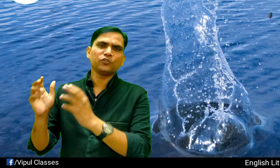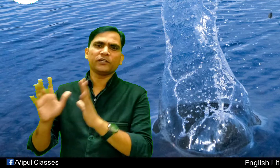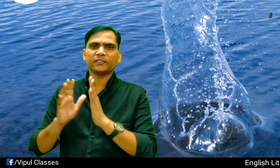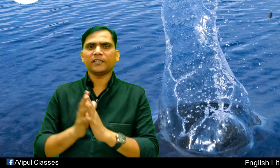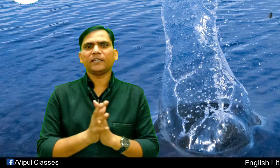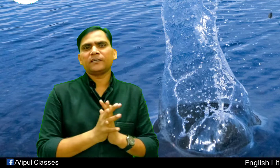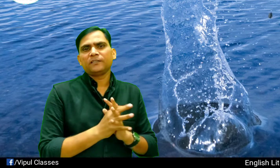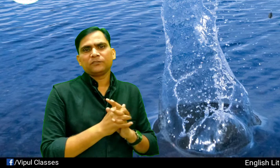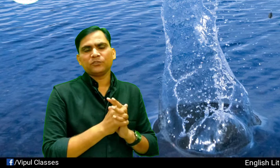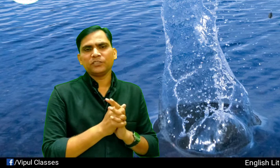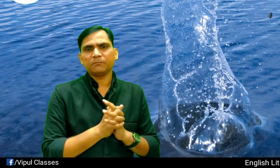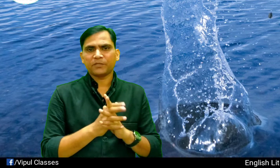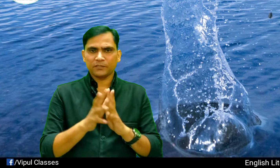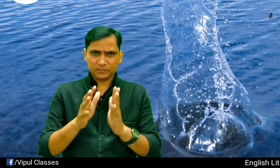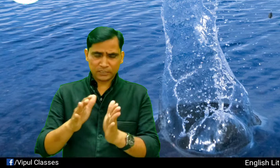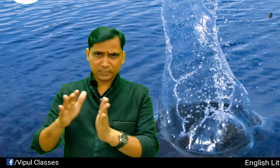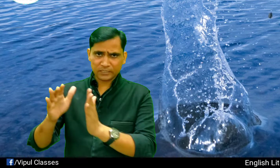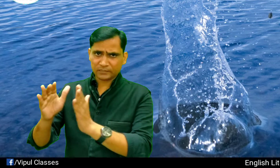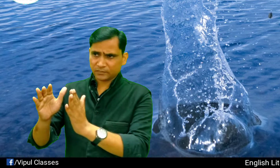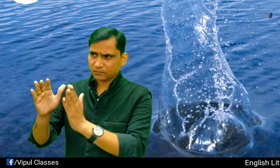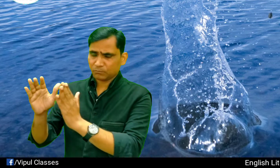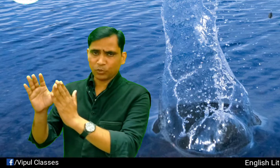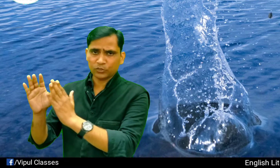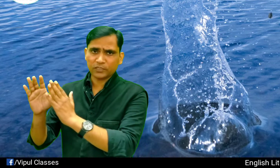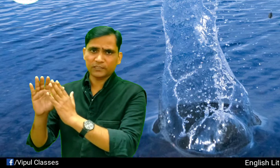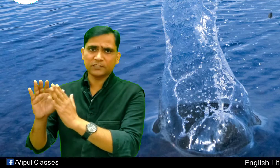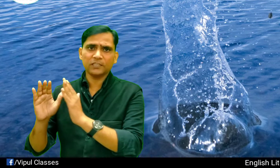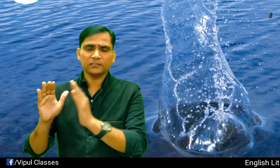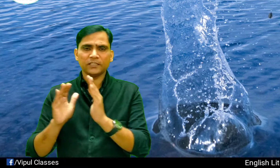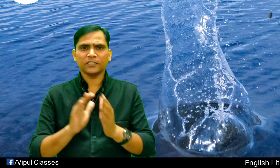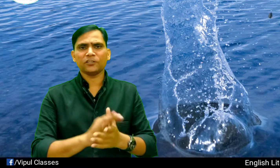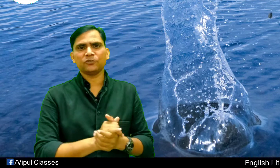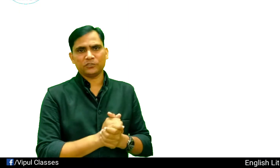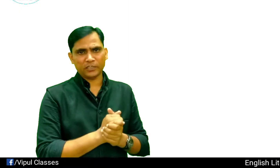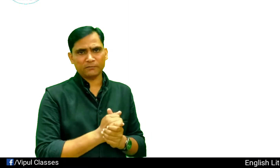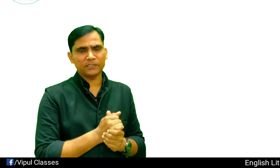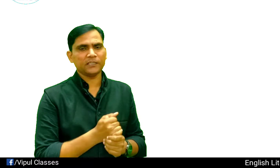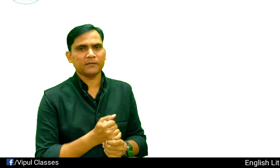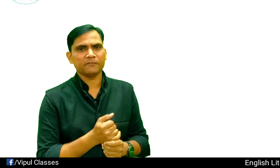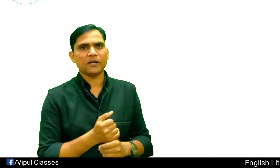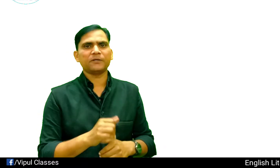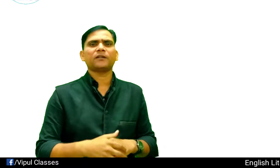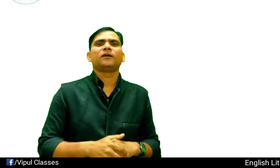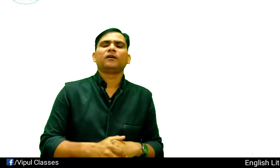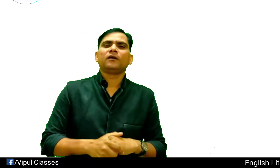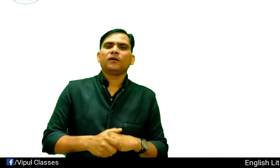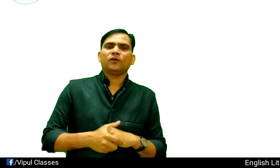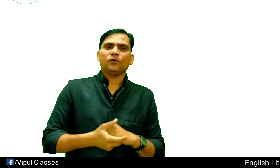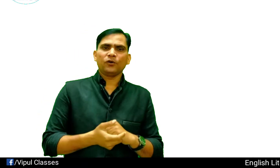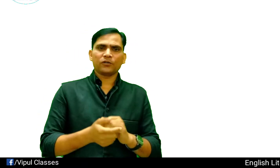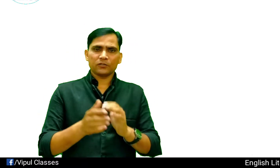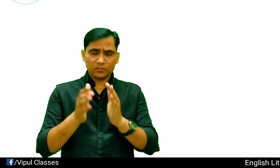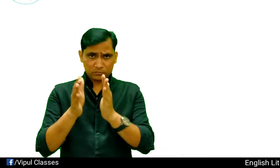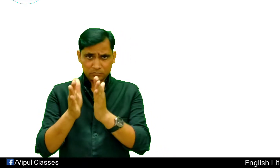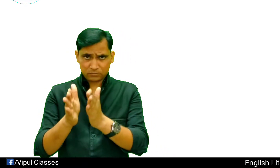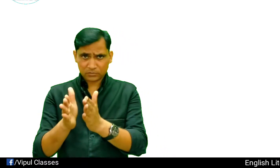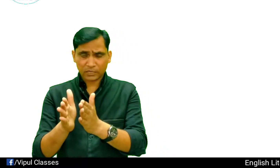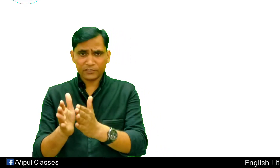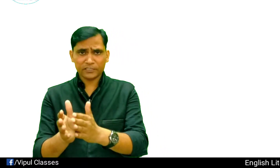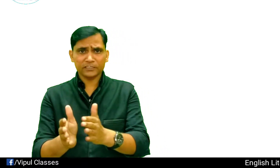लाते है यहác बहुत अच्छी देखने को छटा मिलती है हमें वहापर और कविरी